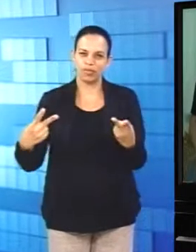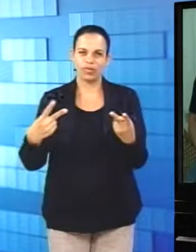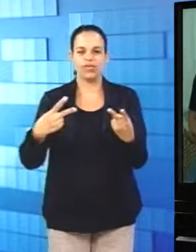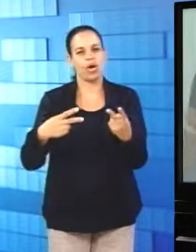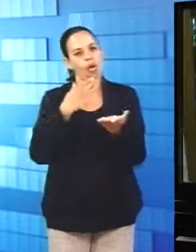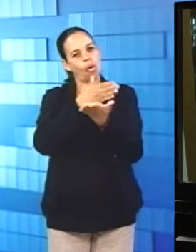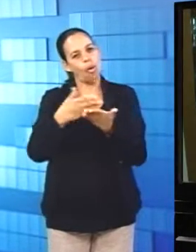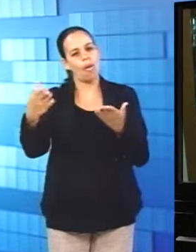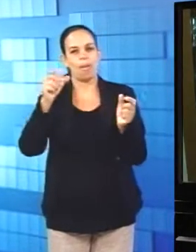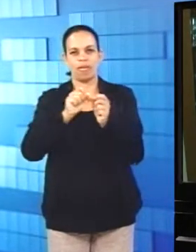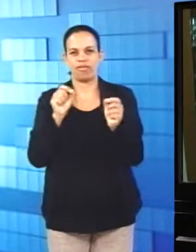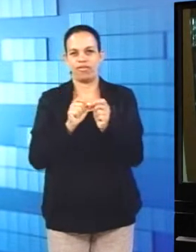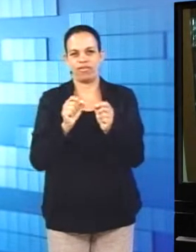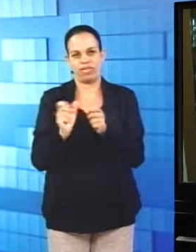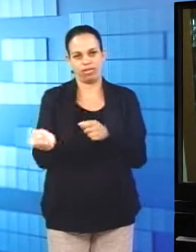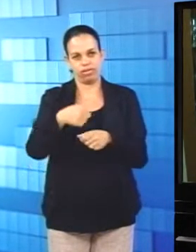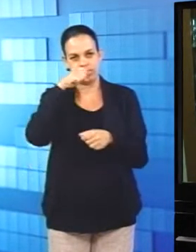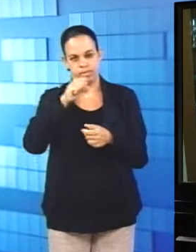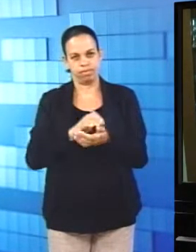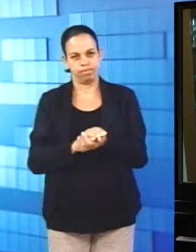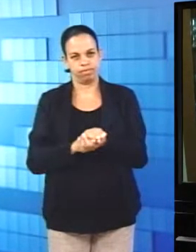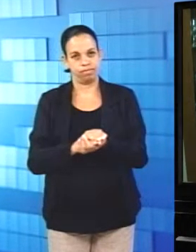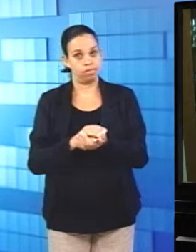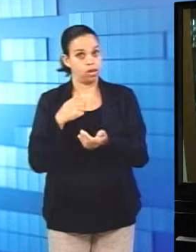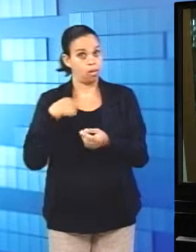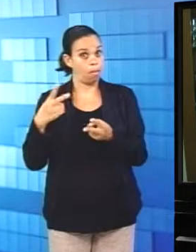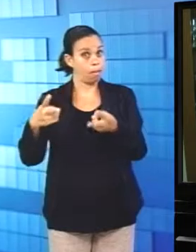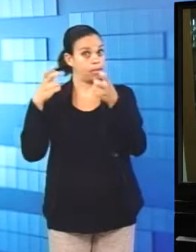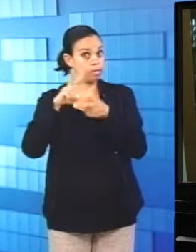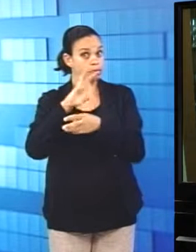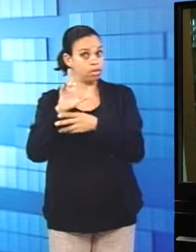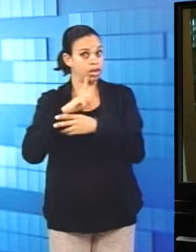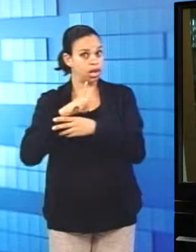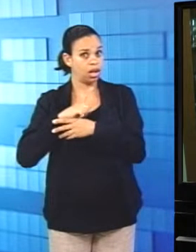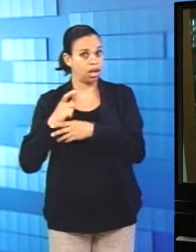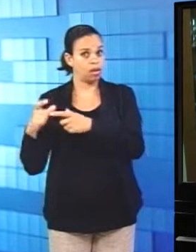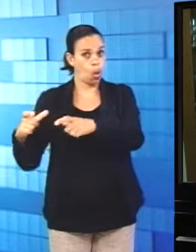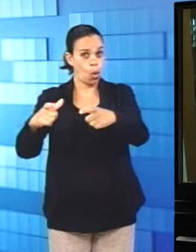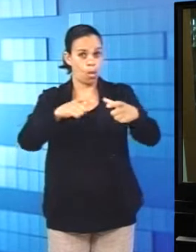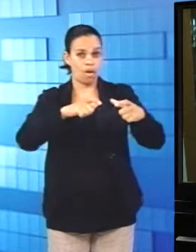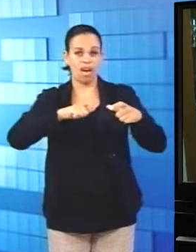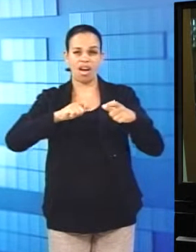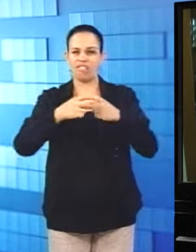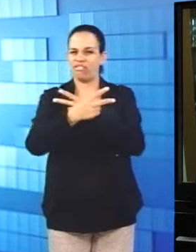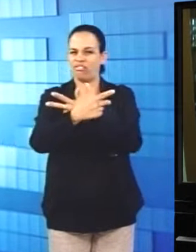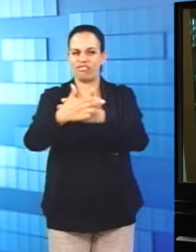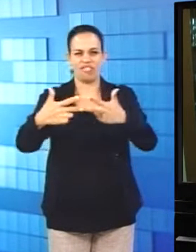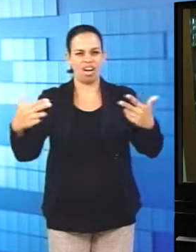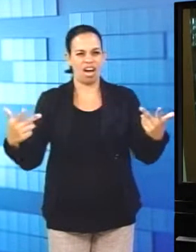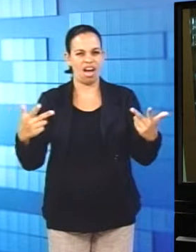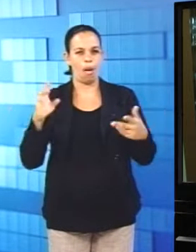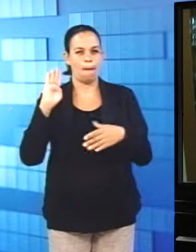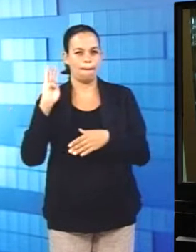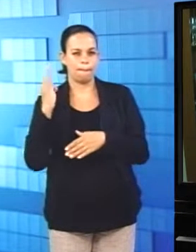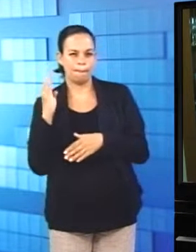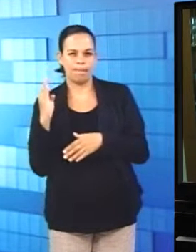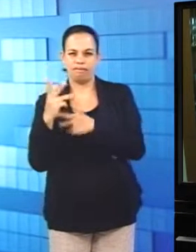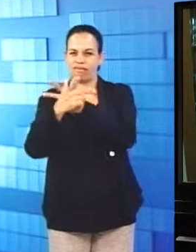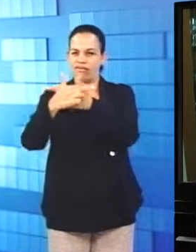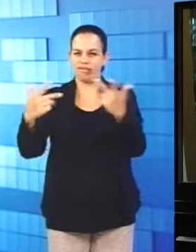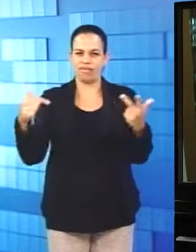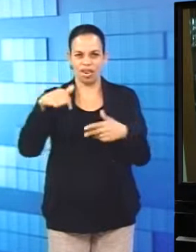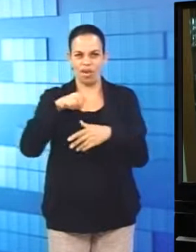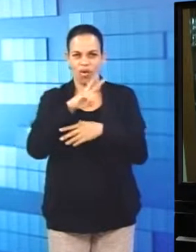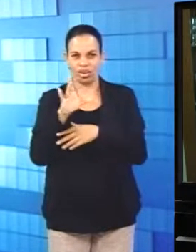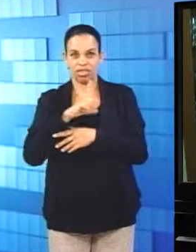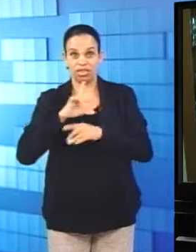fazer a cerveja. A gente já começa a perceber em Conquista vários ambientes, vários bares, vários barzinhos aqui de